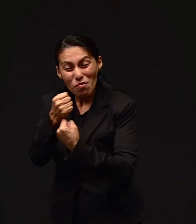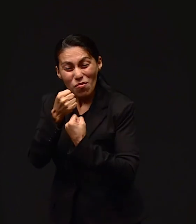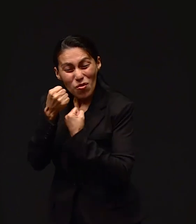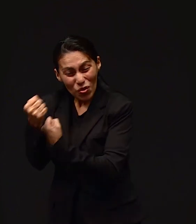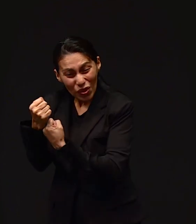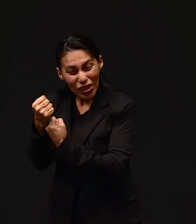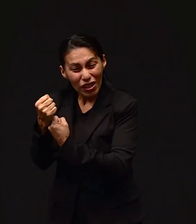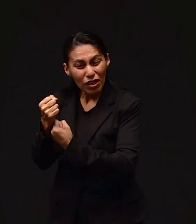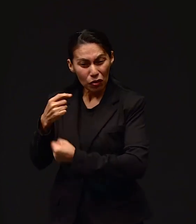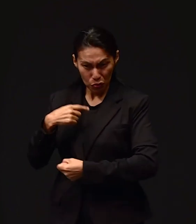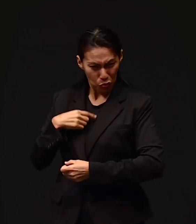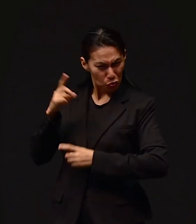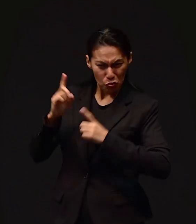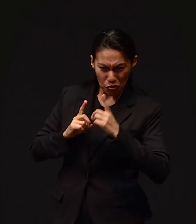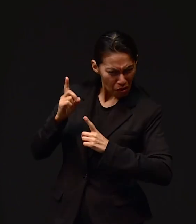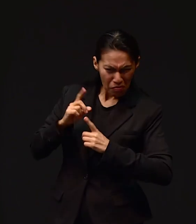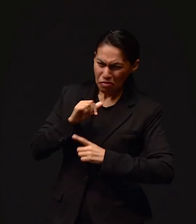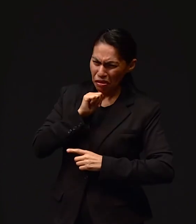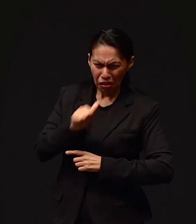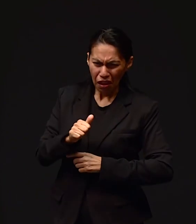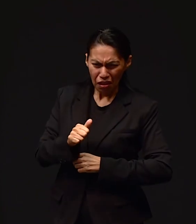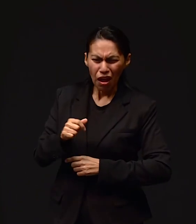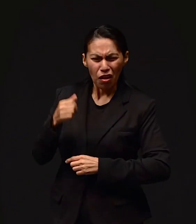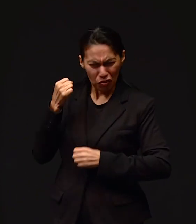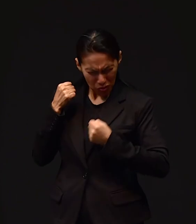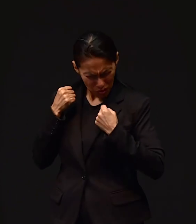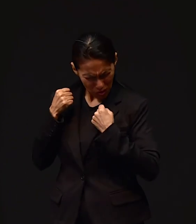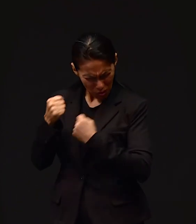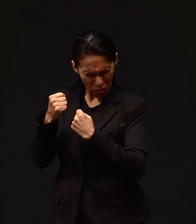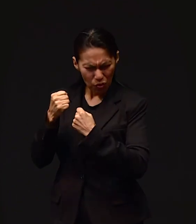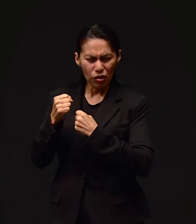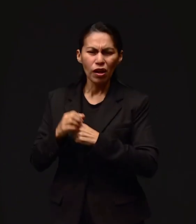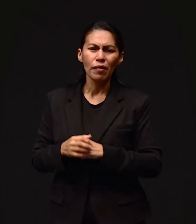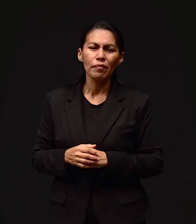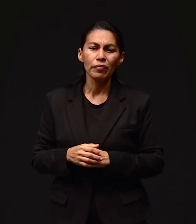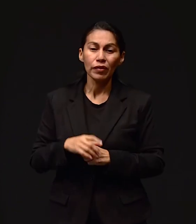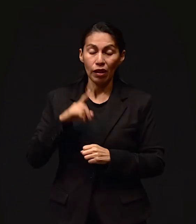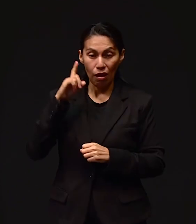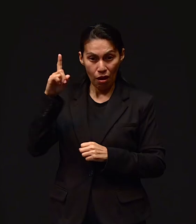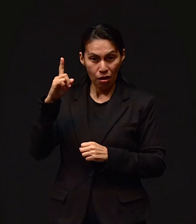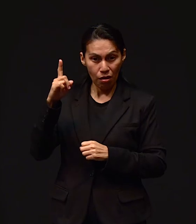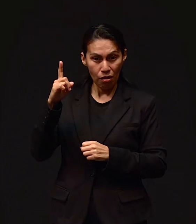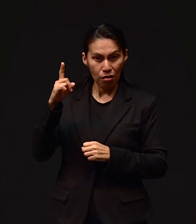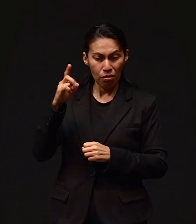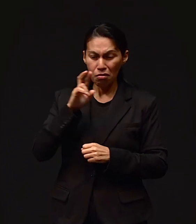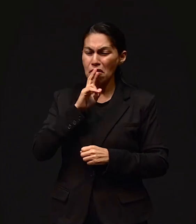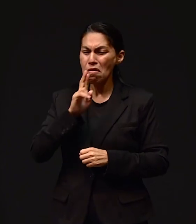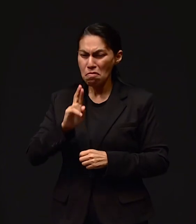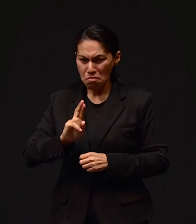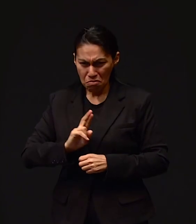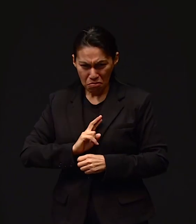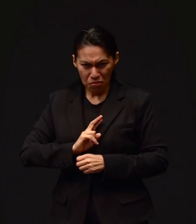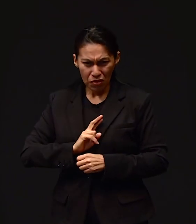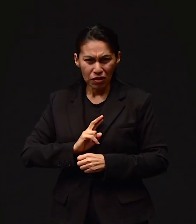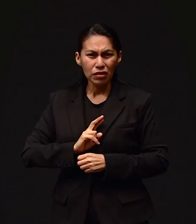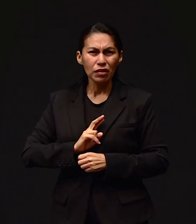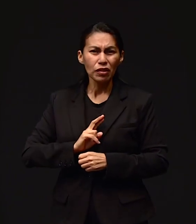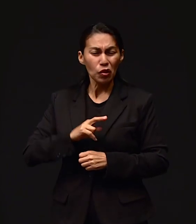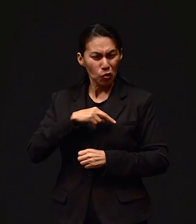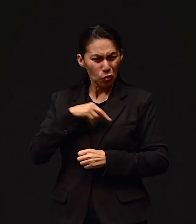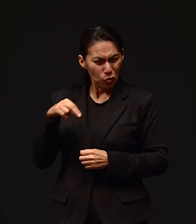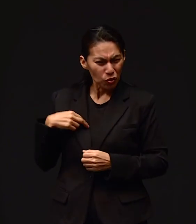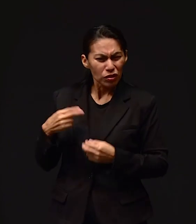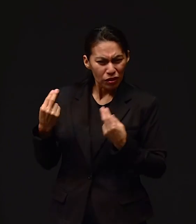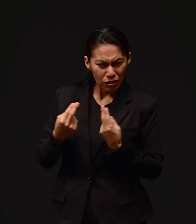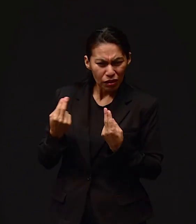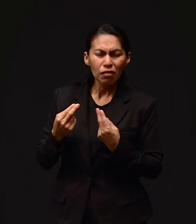y eso fue de lo que yo nunca dudé, que él tenía el poder de poder darnos una solución y